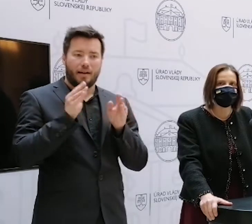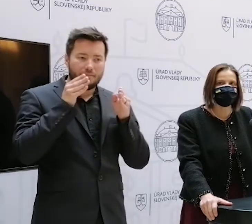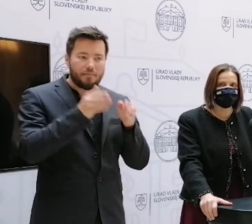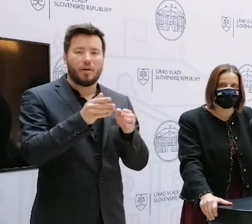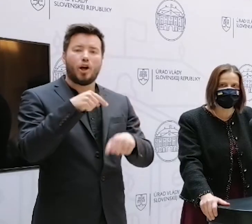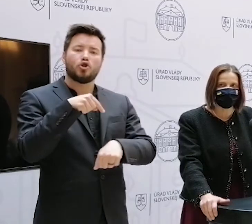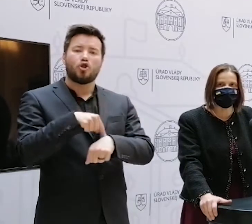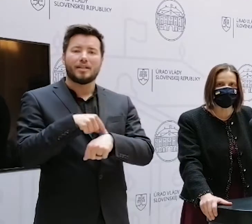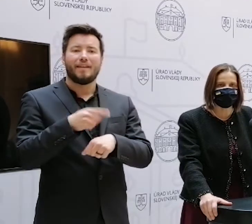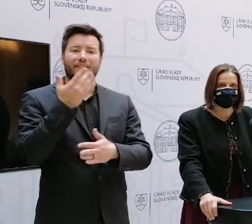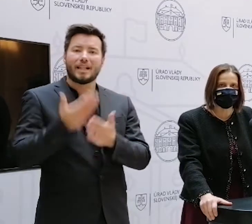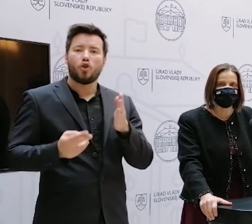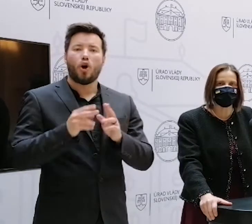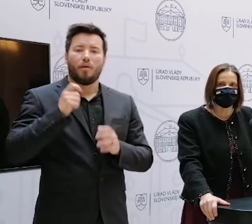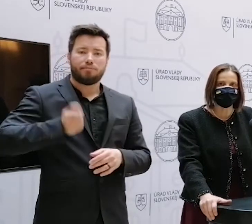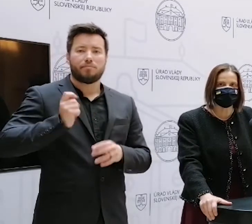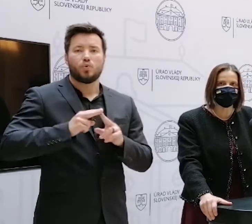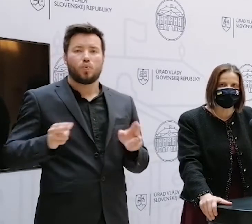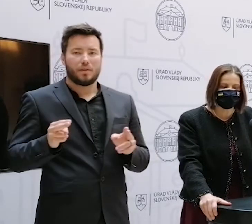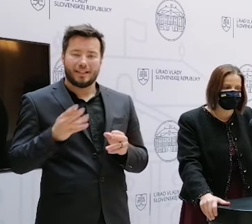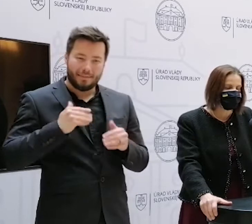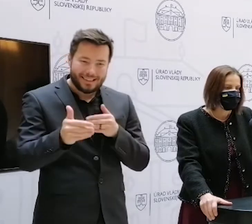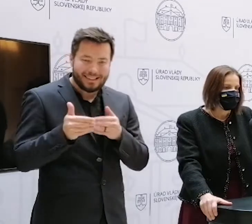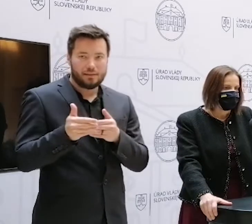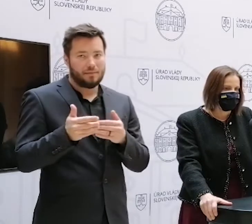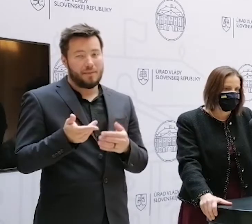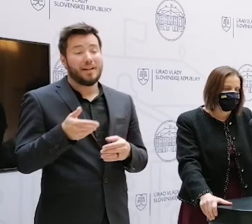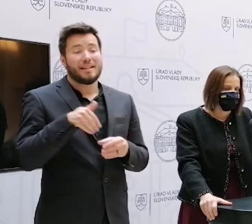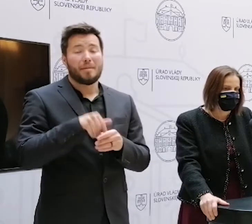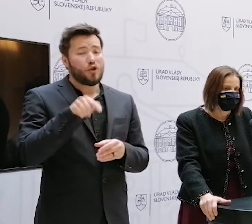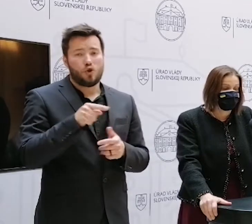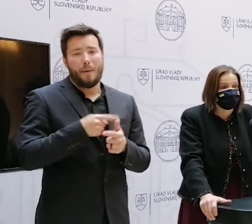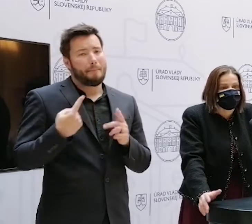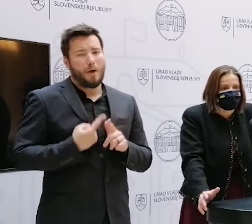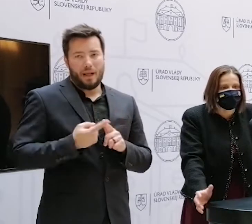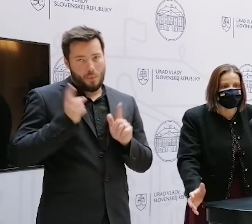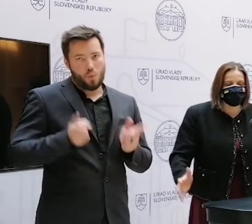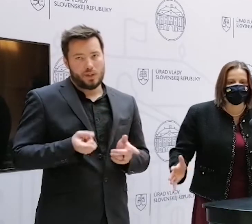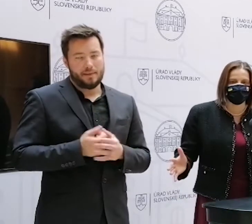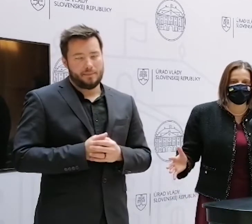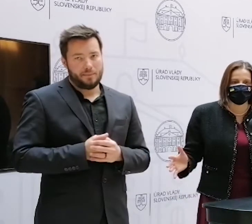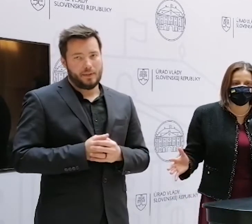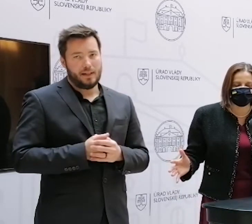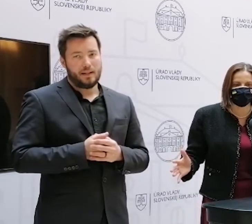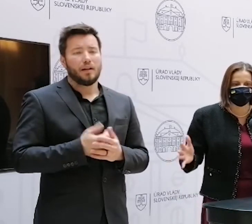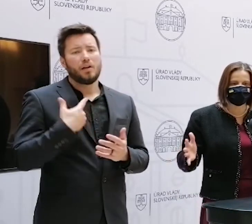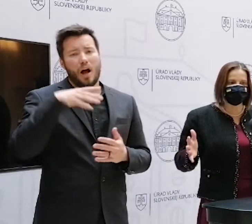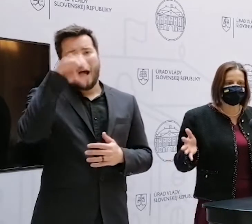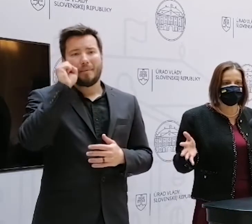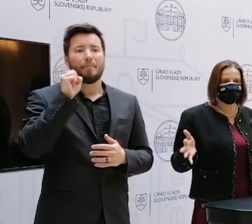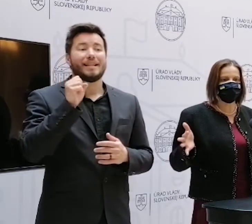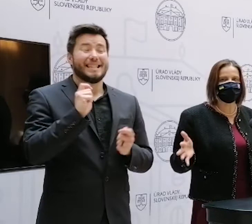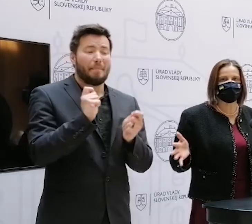Bez takýchto zmien, s ktorými je ráda reforma, sa to nedá. Takže ja v nejaké miere rozumiem tomu, že je to